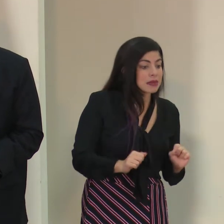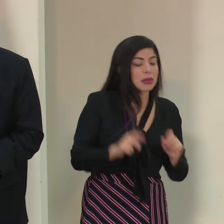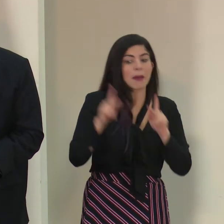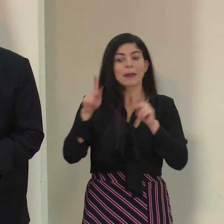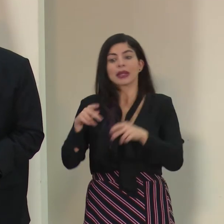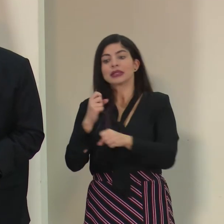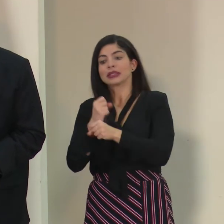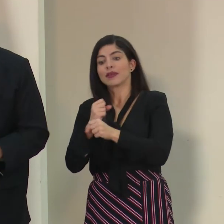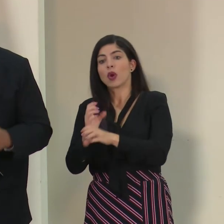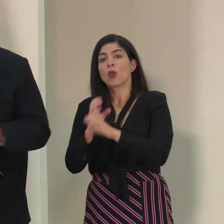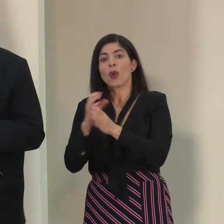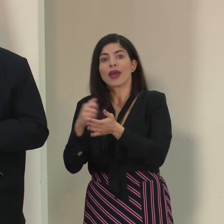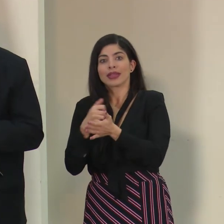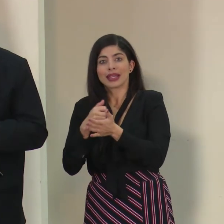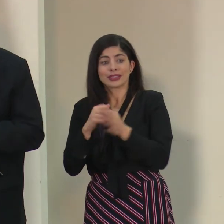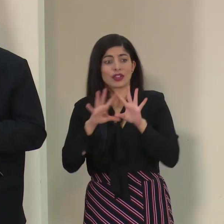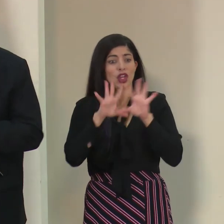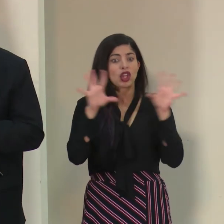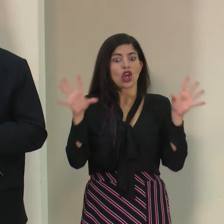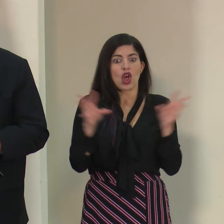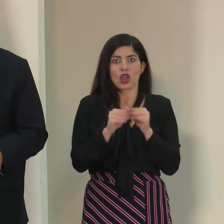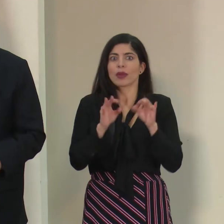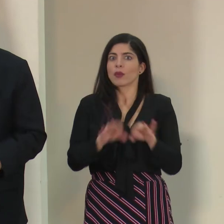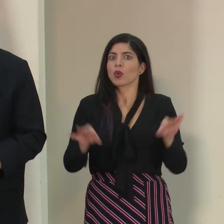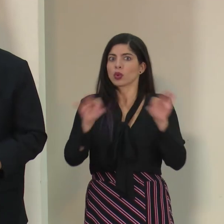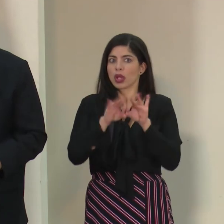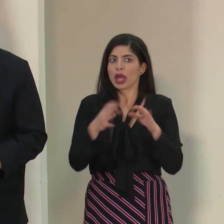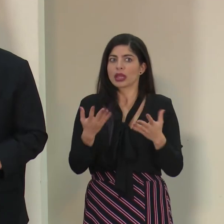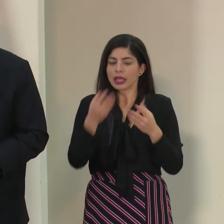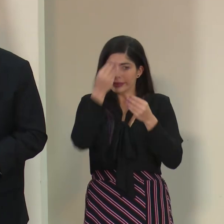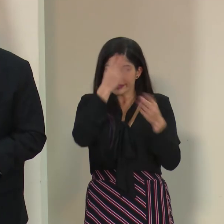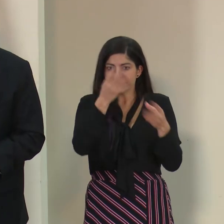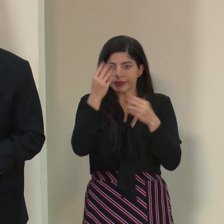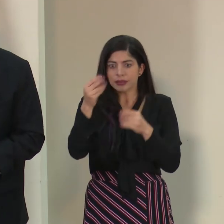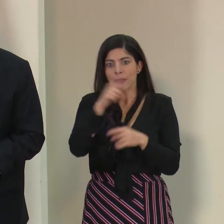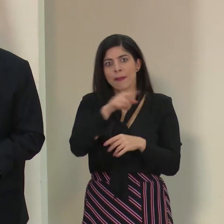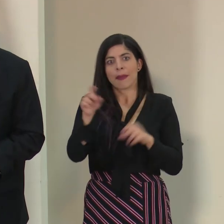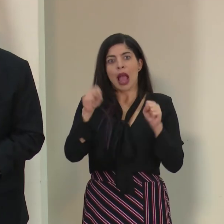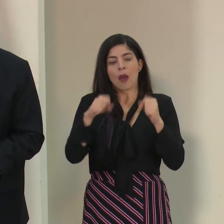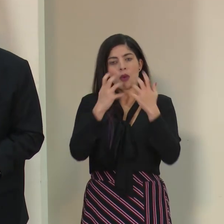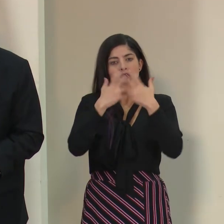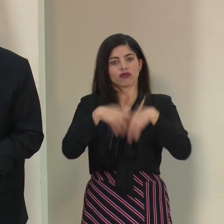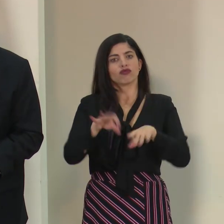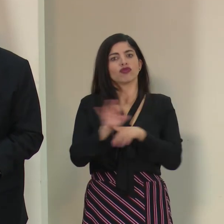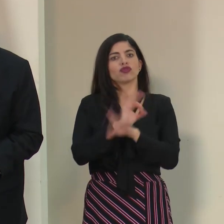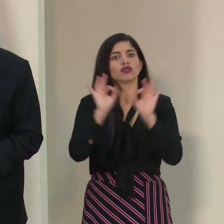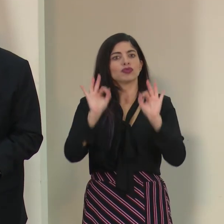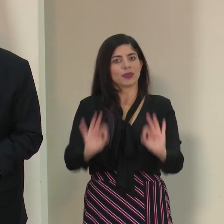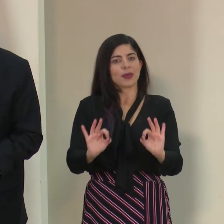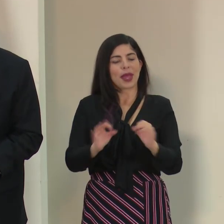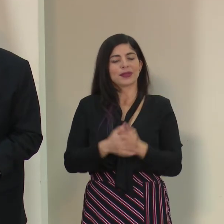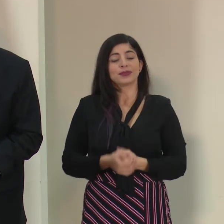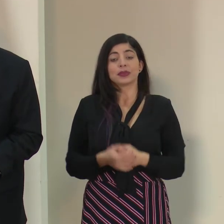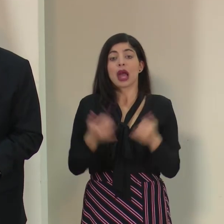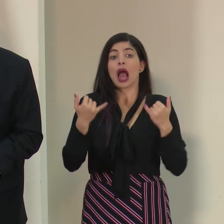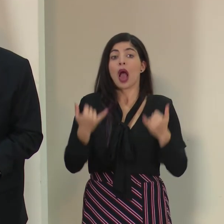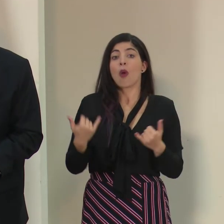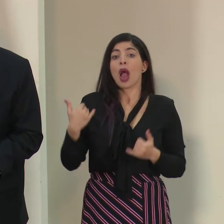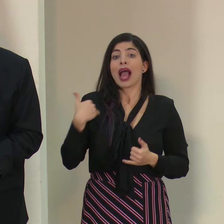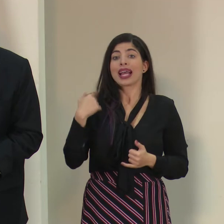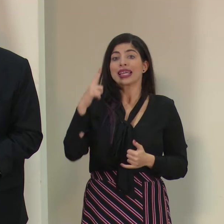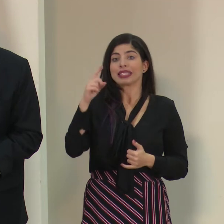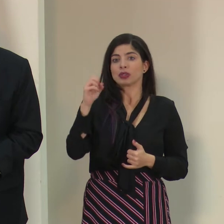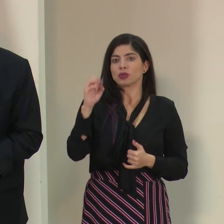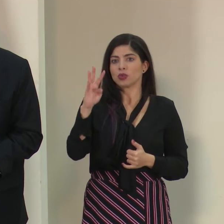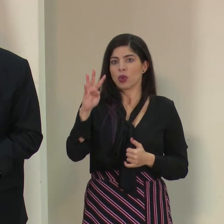está en la unidad de cuidados intensivos, porque todos somos importantes para que este engranaje funcione. Actualmente contamos con 104